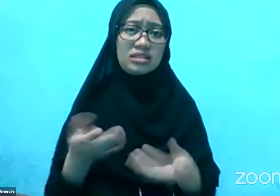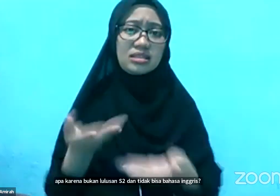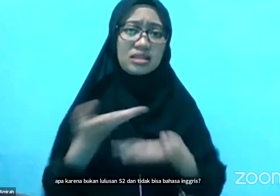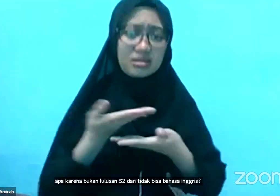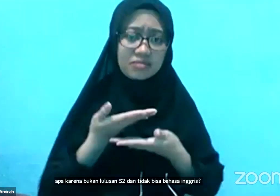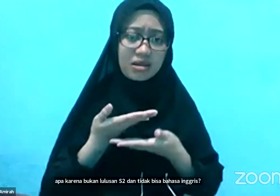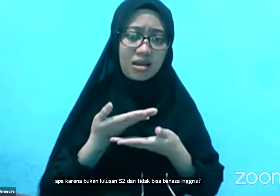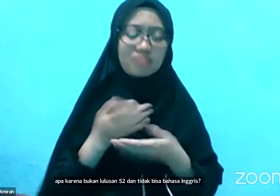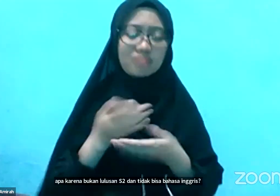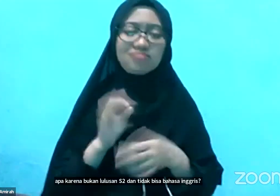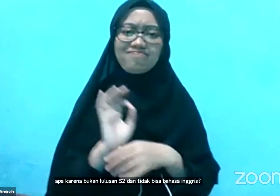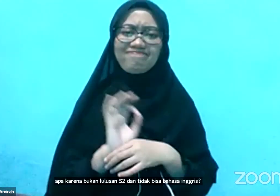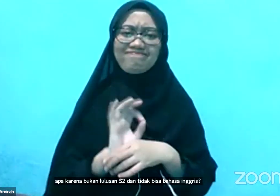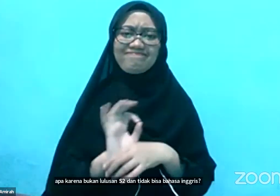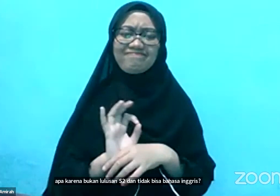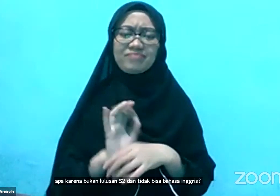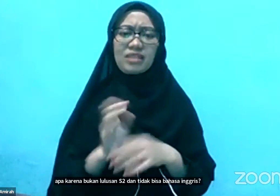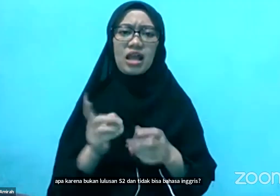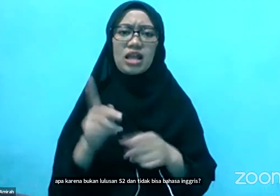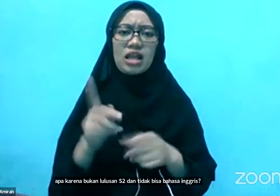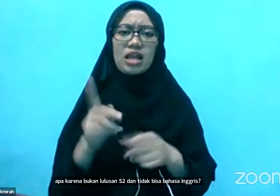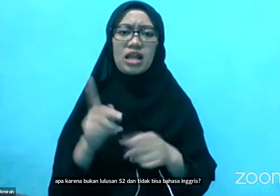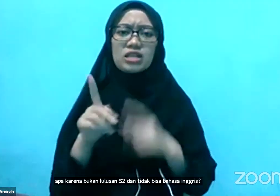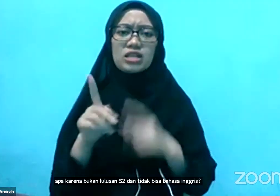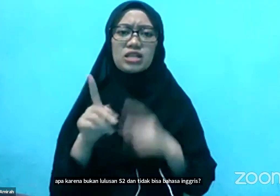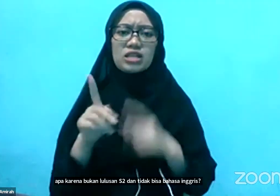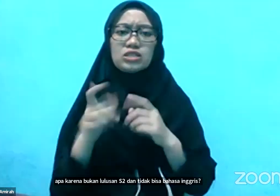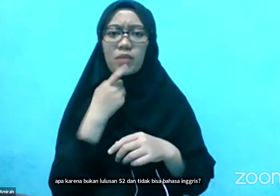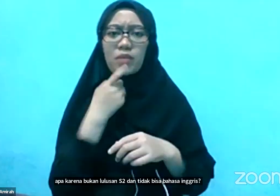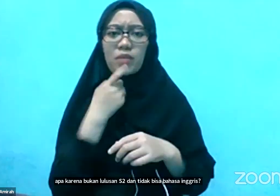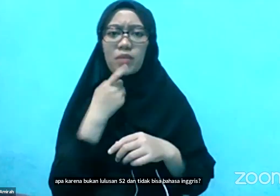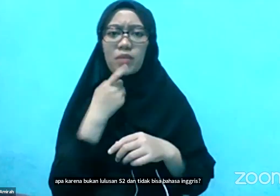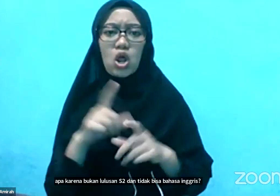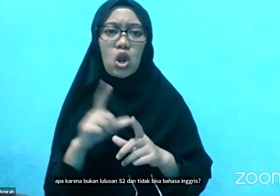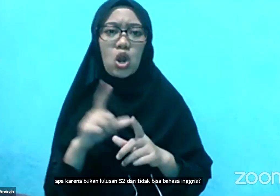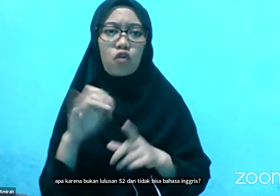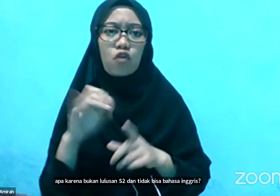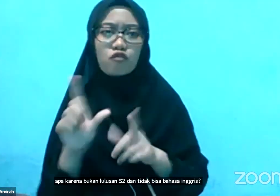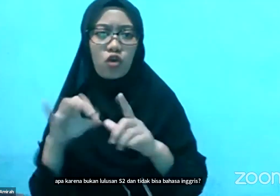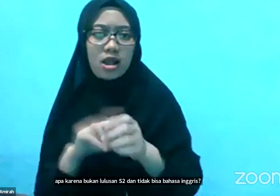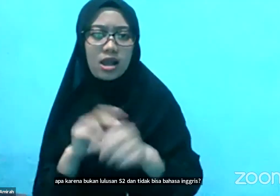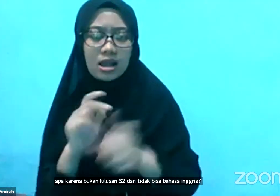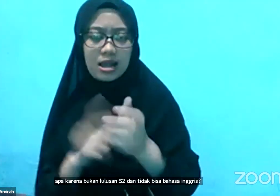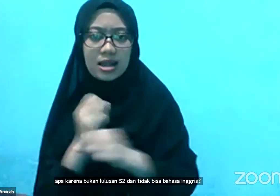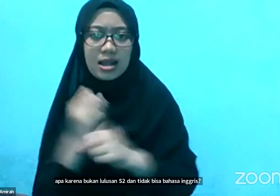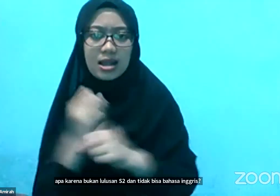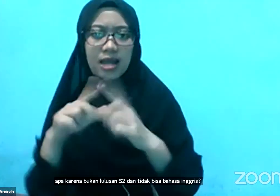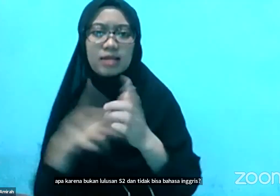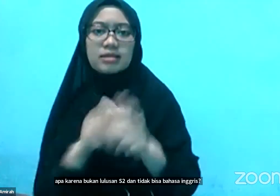Lawangan pekerjaannya Diganti gitu bahasanya Contohnya kayak gini nih